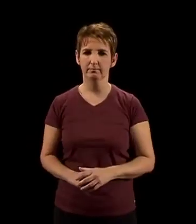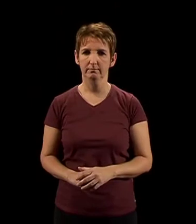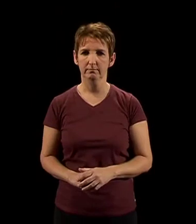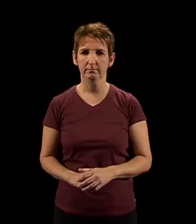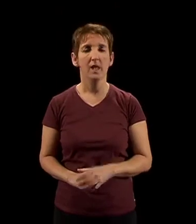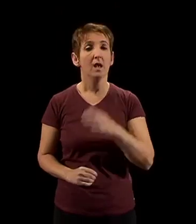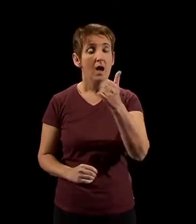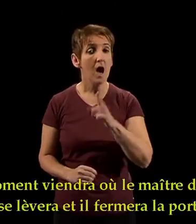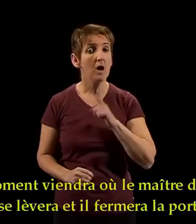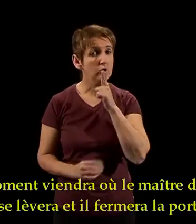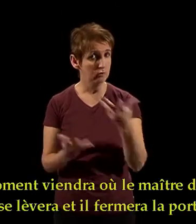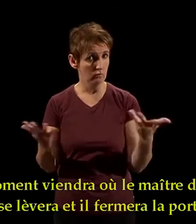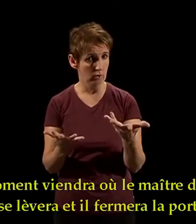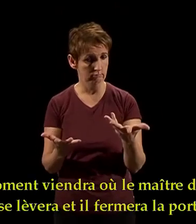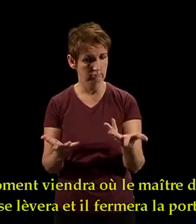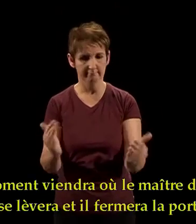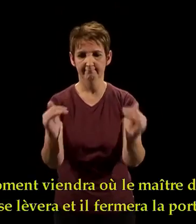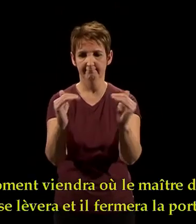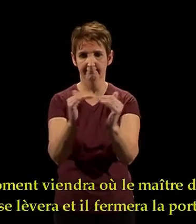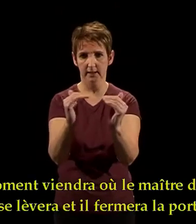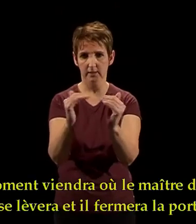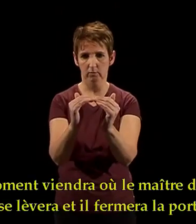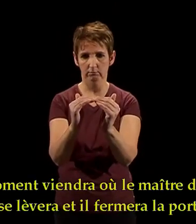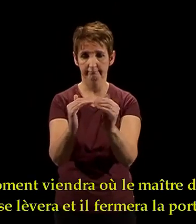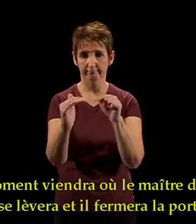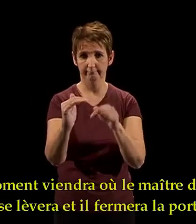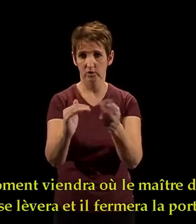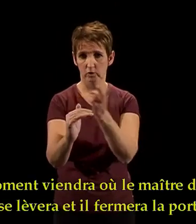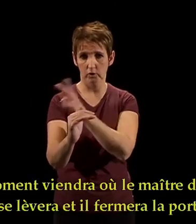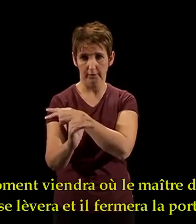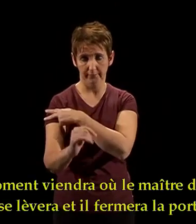Le moment viendra où le maître de maison se lèvera et il fermera la porte.